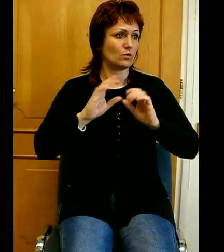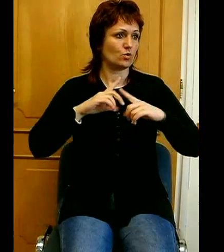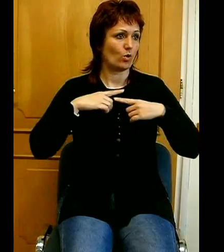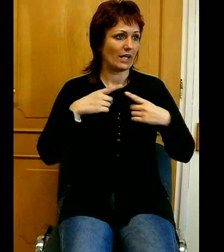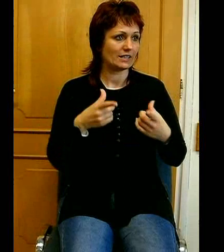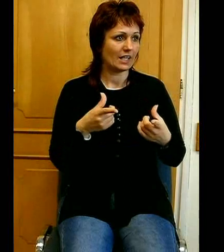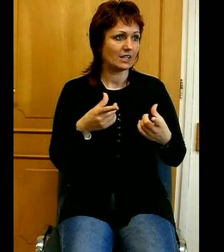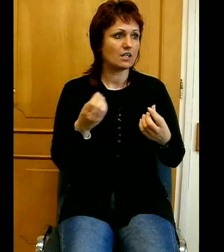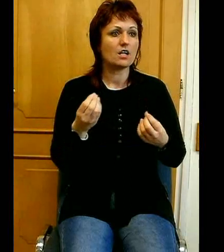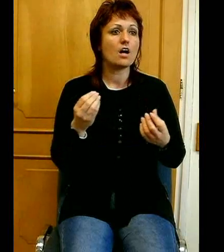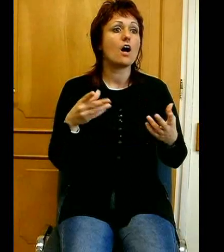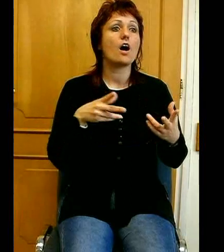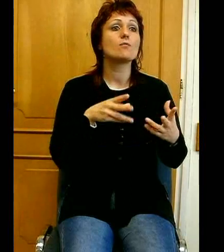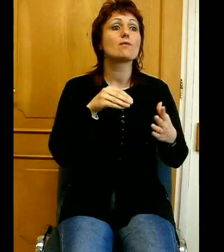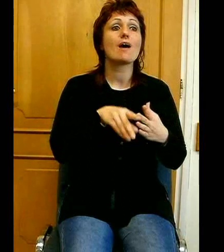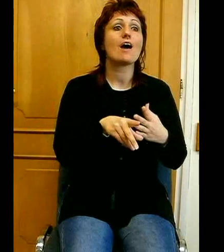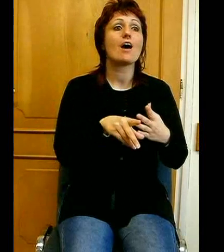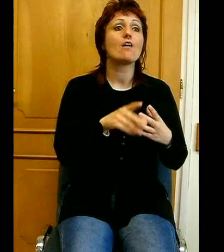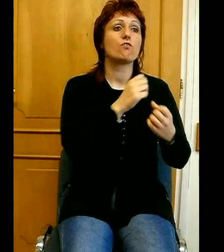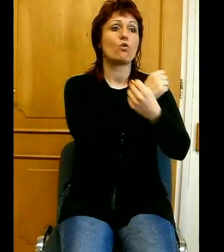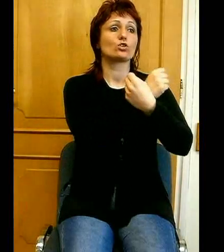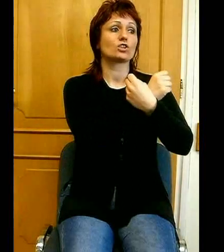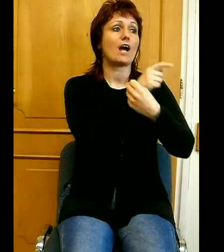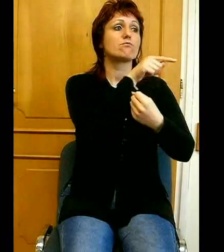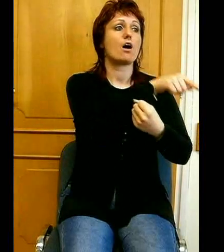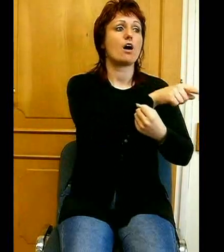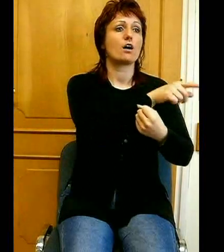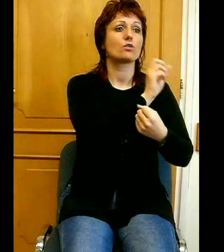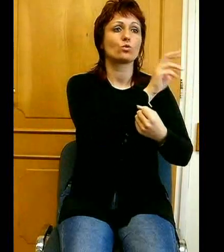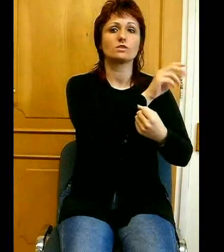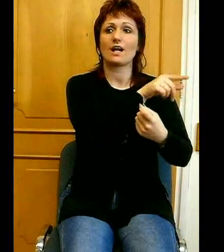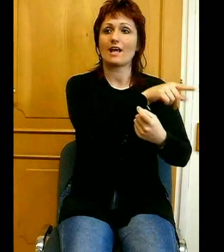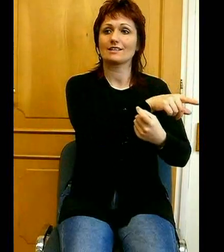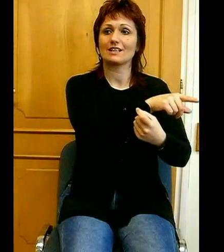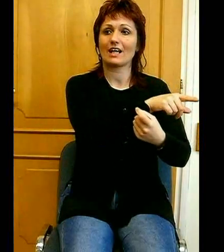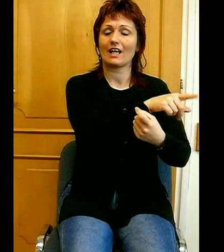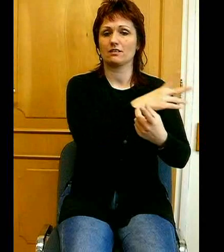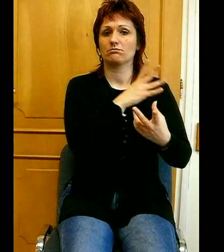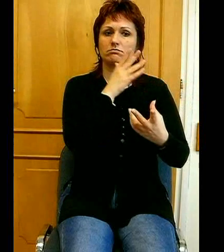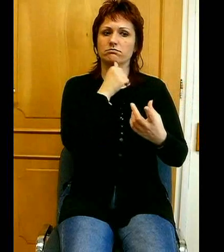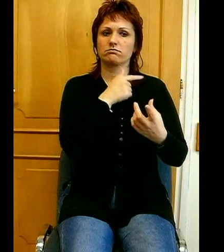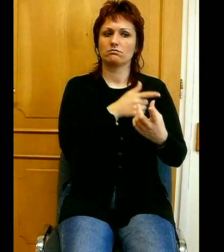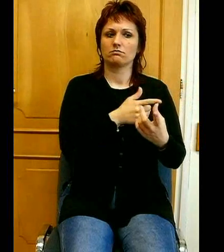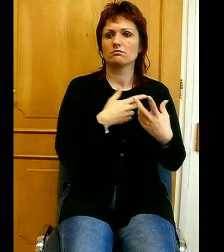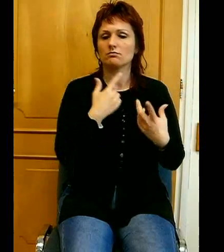fogsárba küldtelek titeket. Az ember ösztönösen azt mondja, hogy a